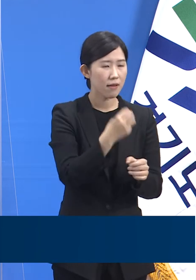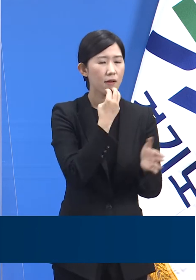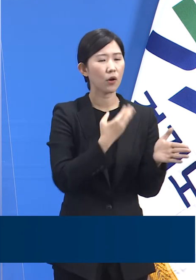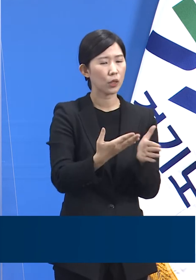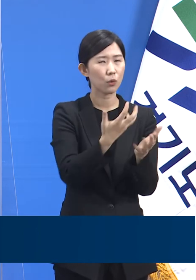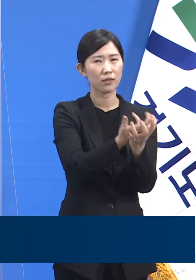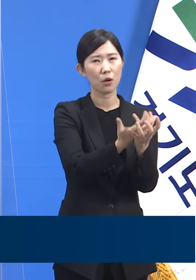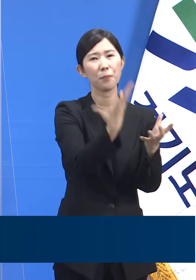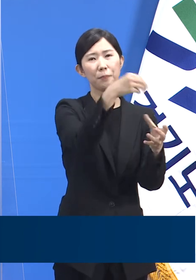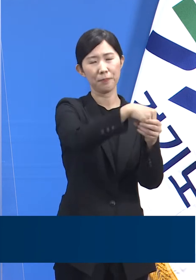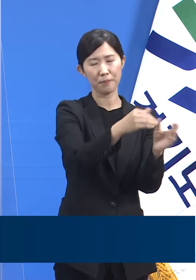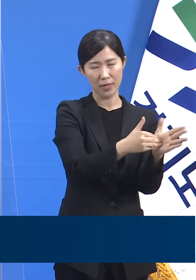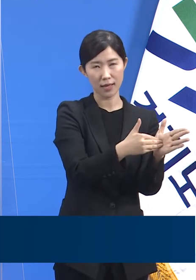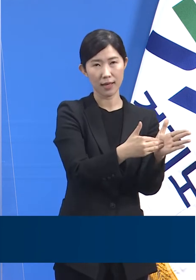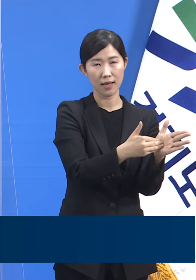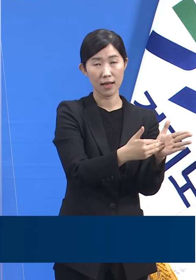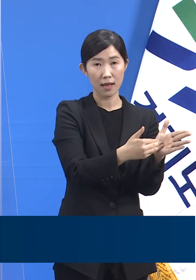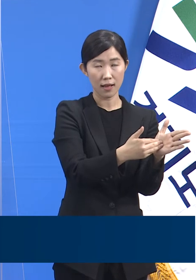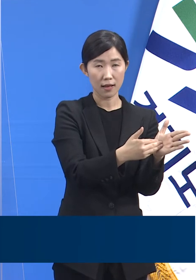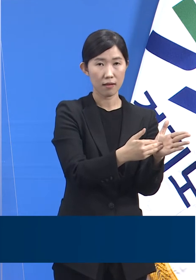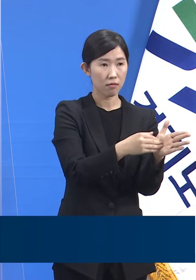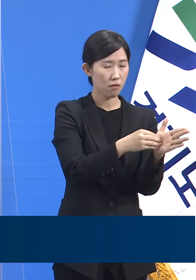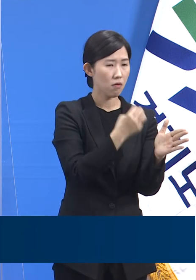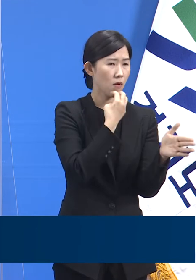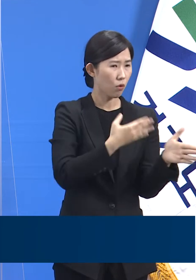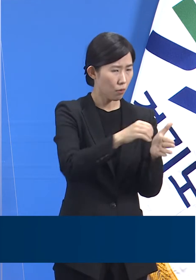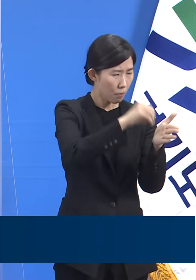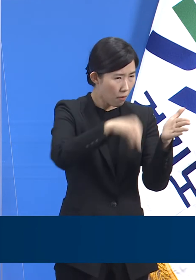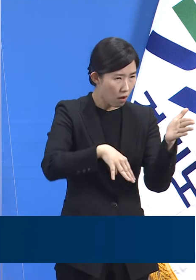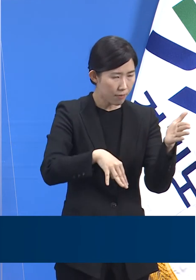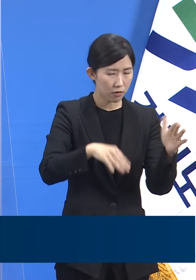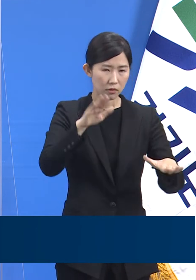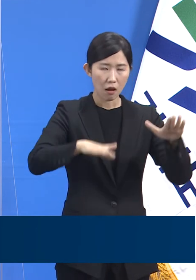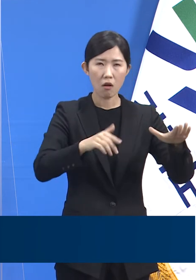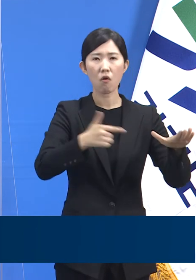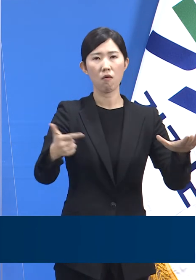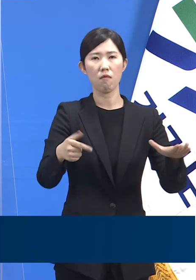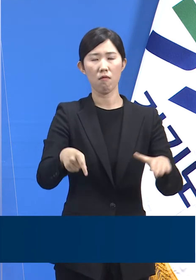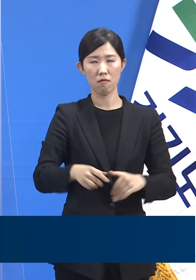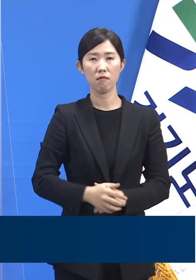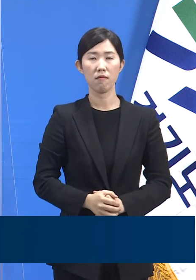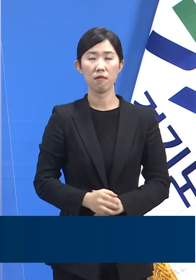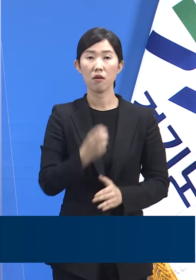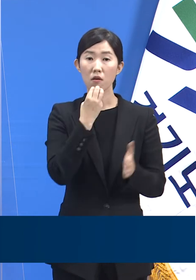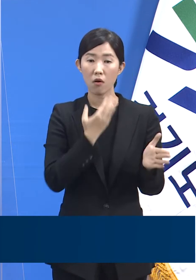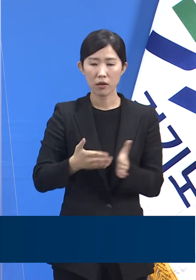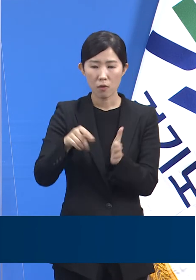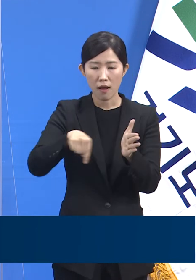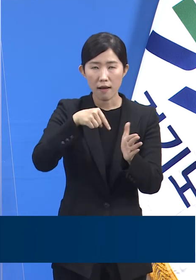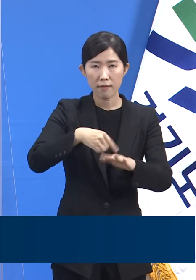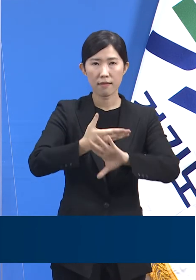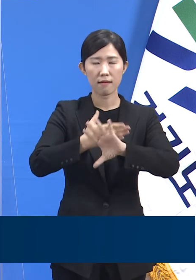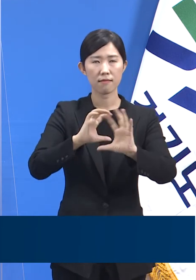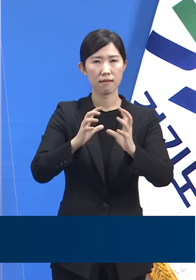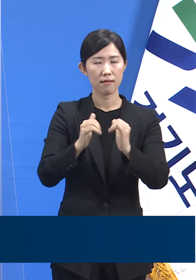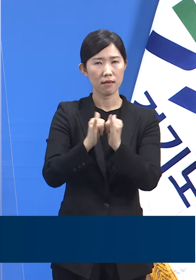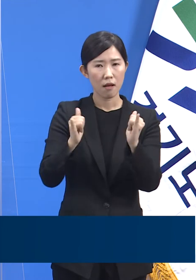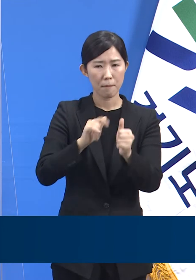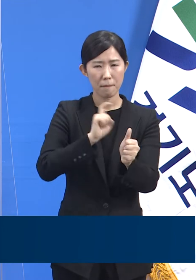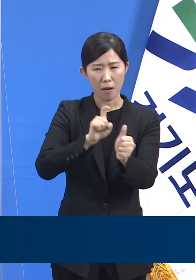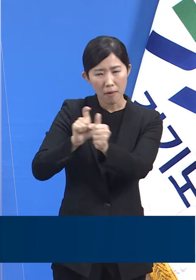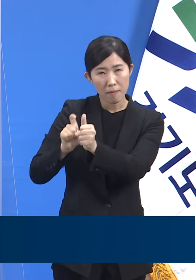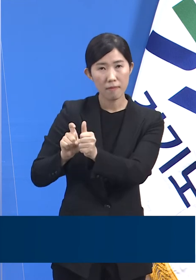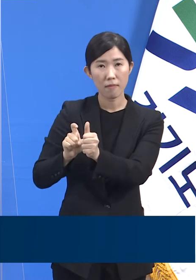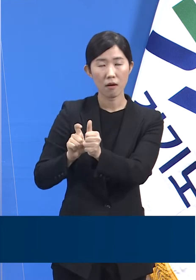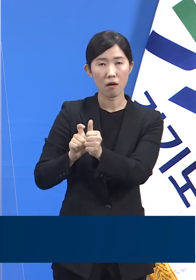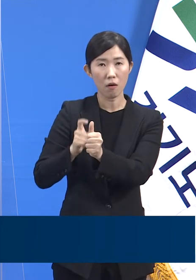있음을 감안하면 사실 그 차이는 더 벌어집니다. 즉 경기도의 외국인 감염자 증가 문제는 실제